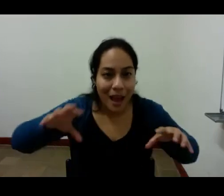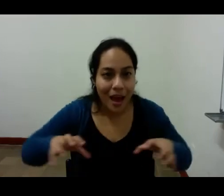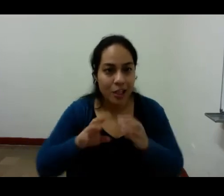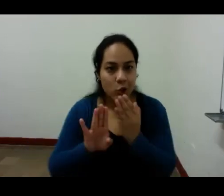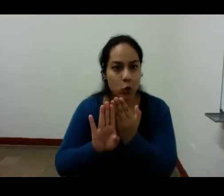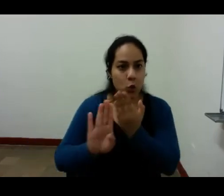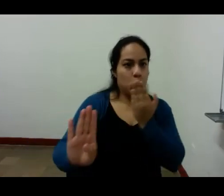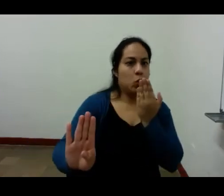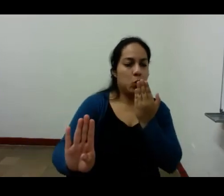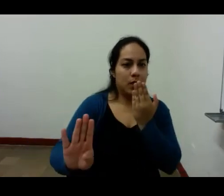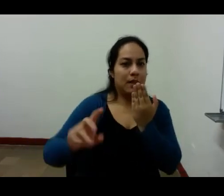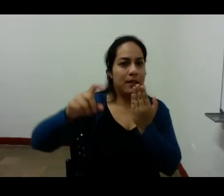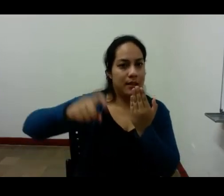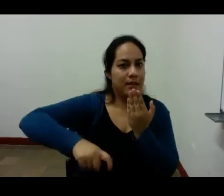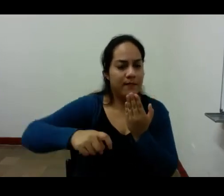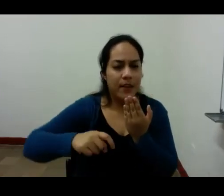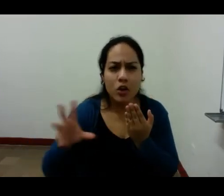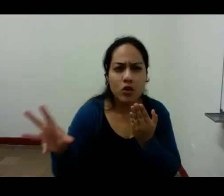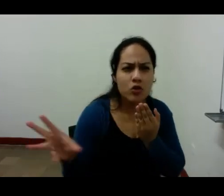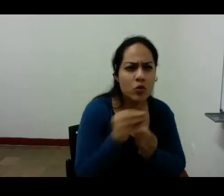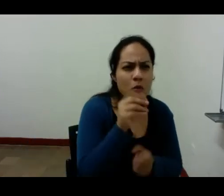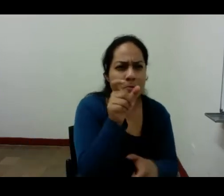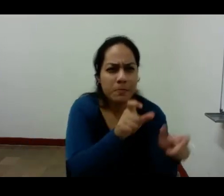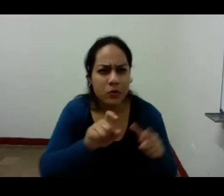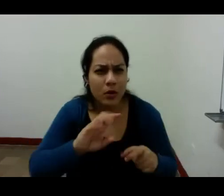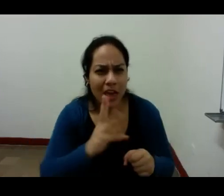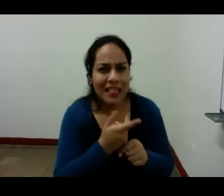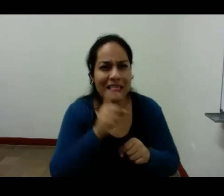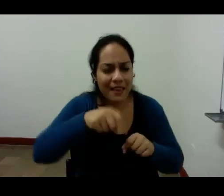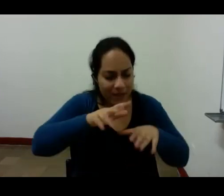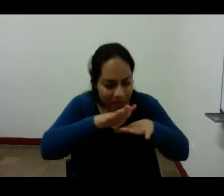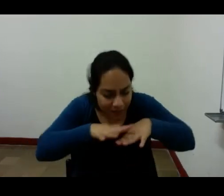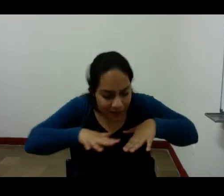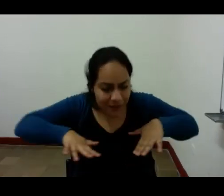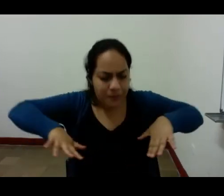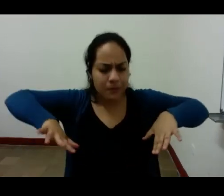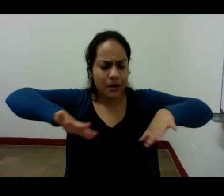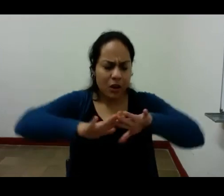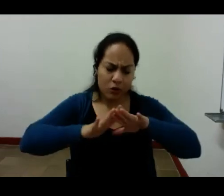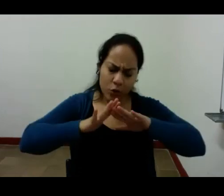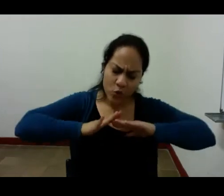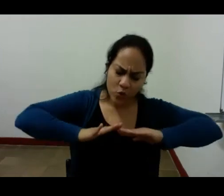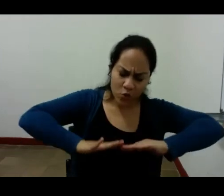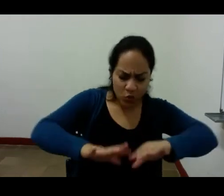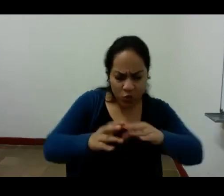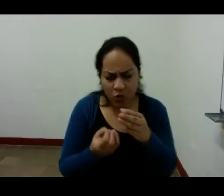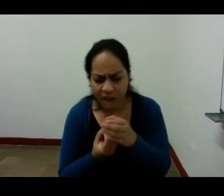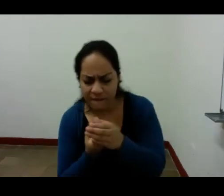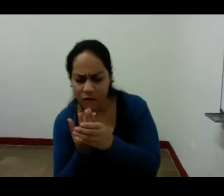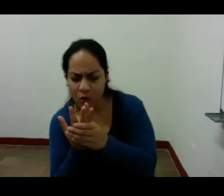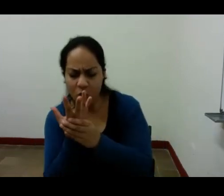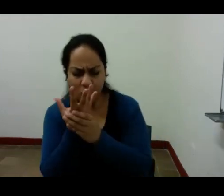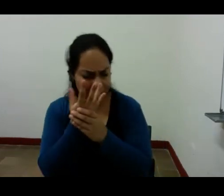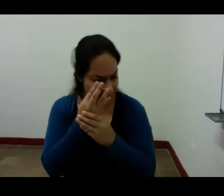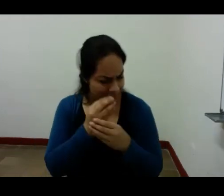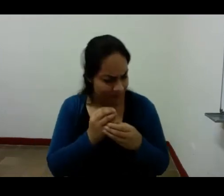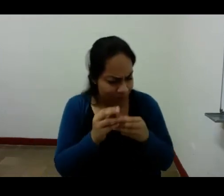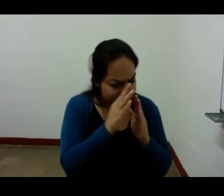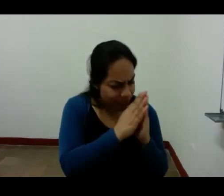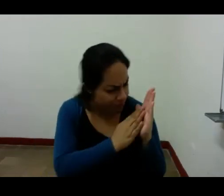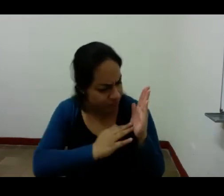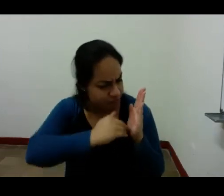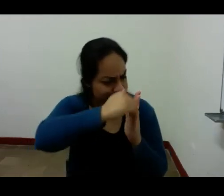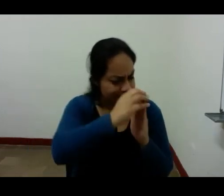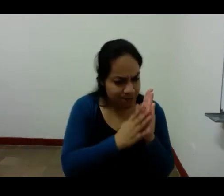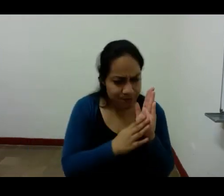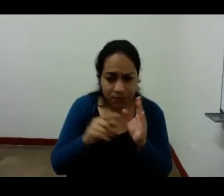todo artista debe buscar aislar a los otros llevarles a las almas el deseo de estar